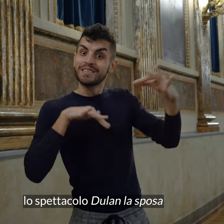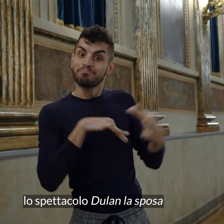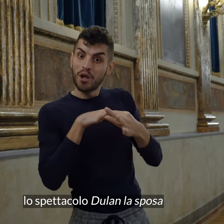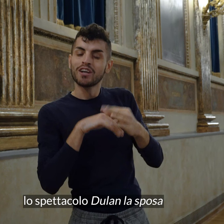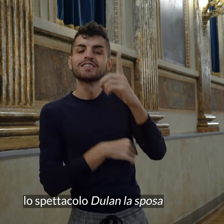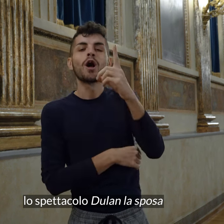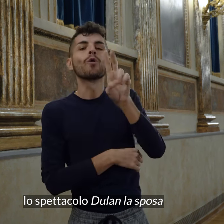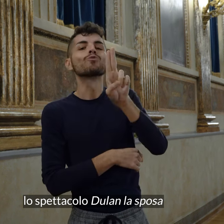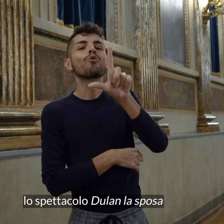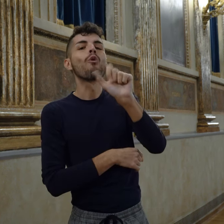sposa